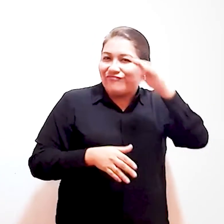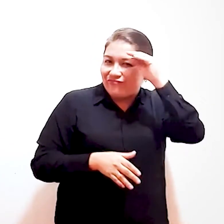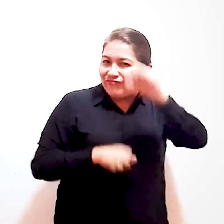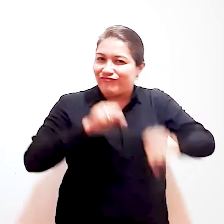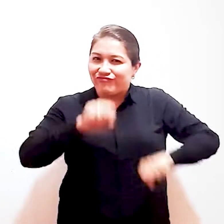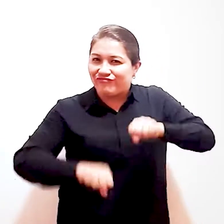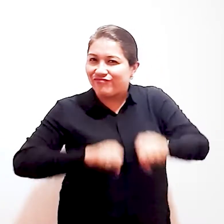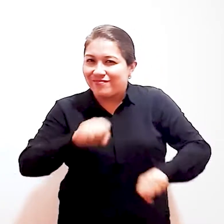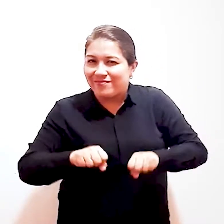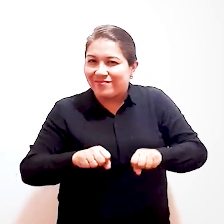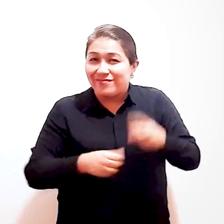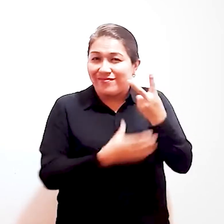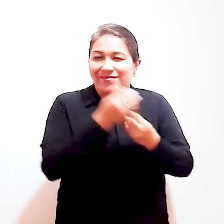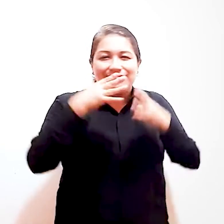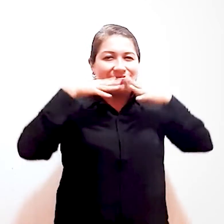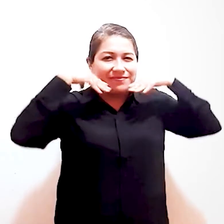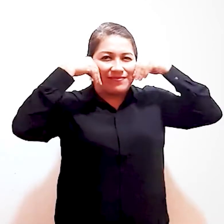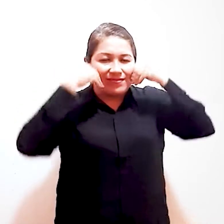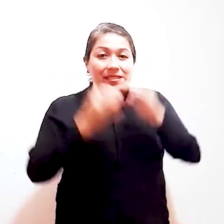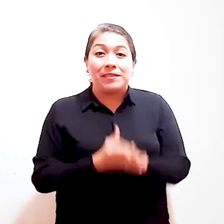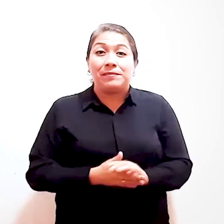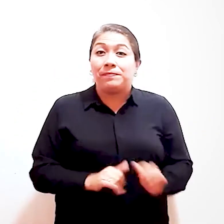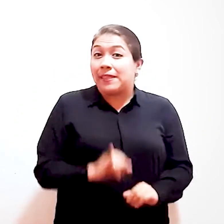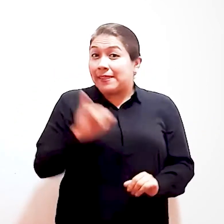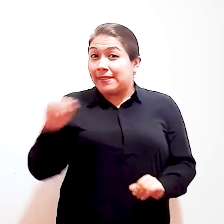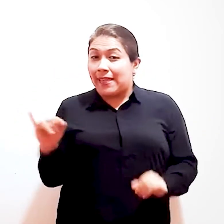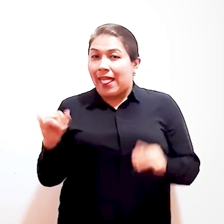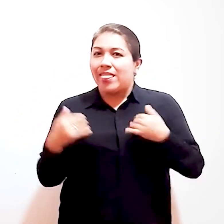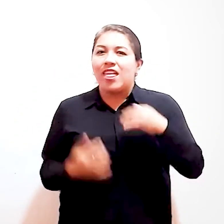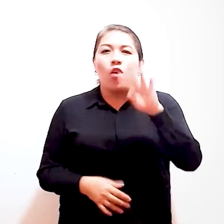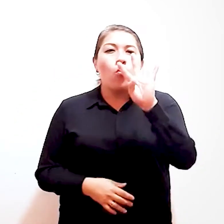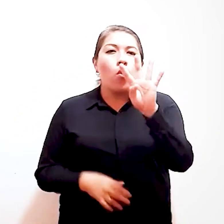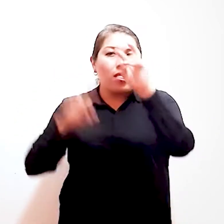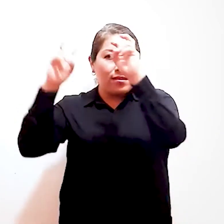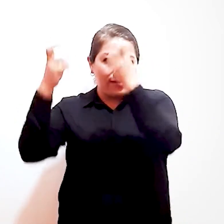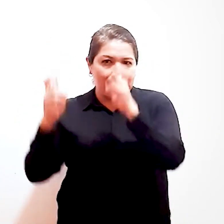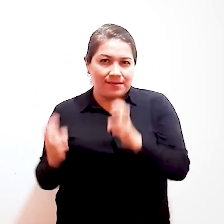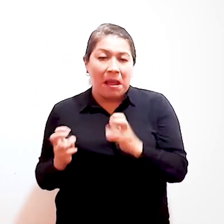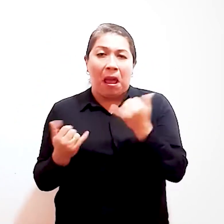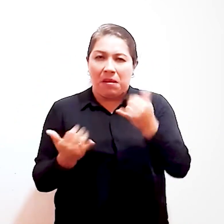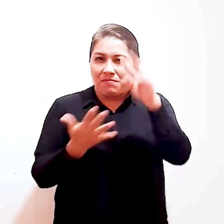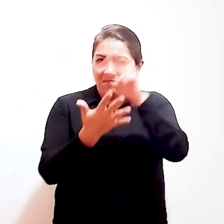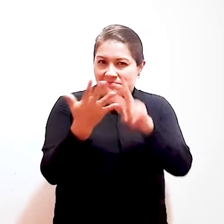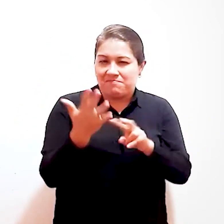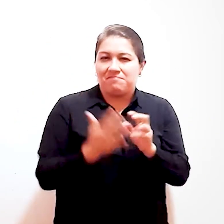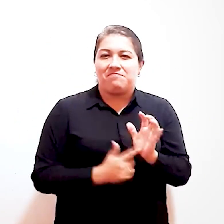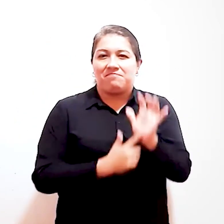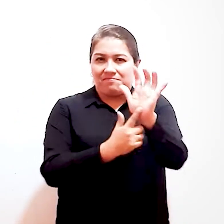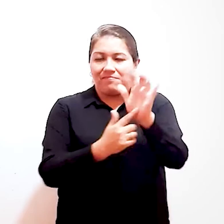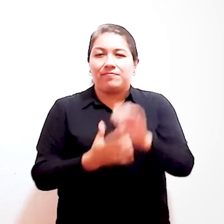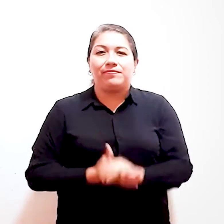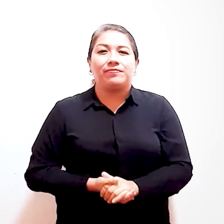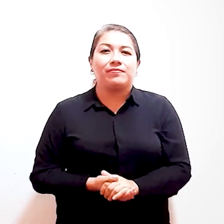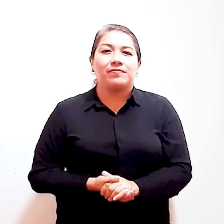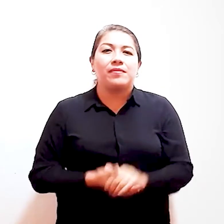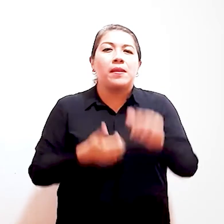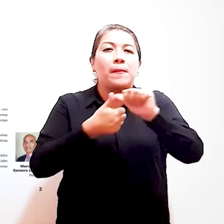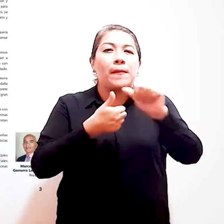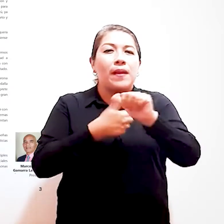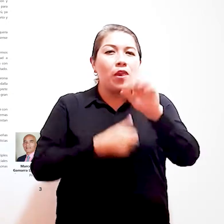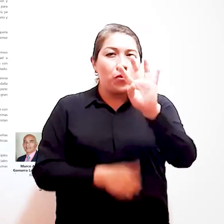con una gran sonrisa. Al lado izquierdo se ubican cuatro titulares de los artículos que leeré a continuación en el índice.